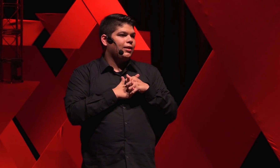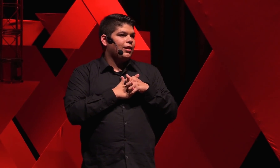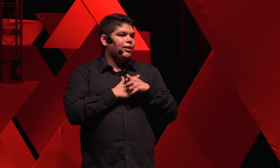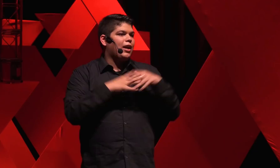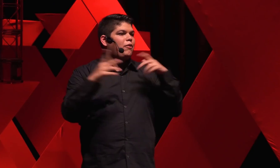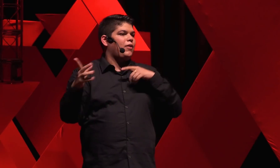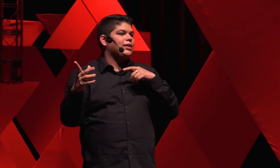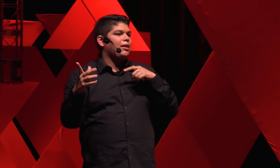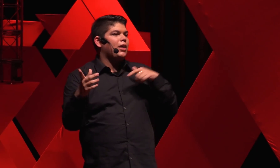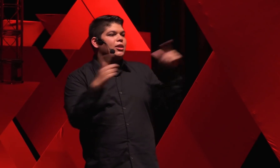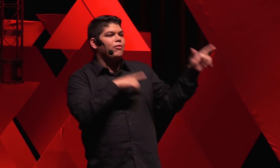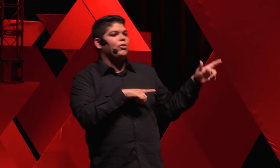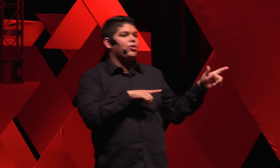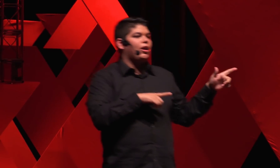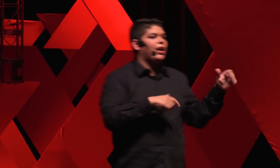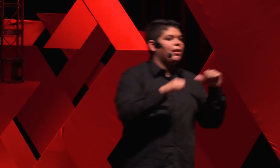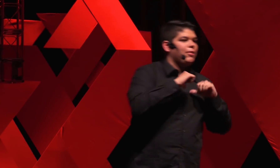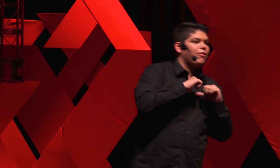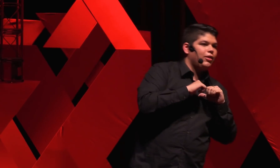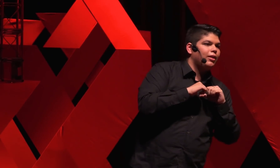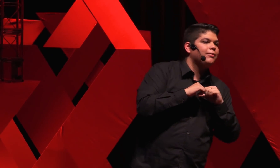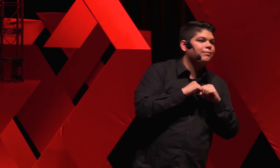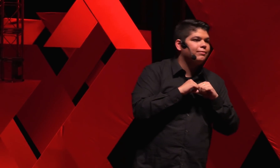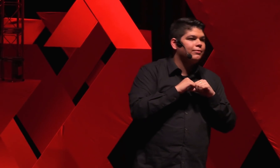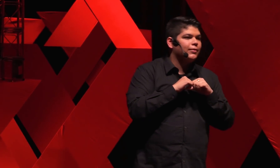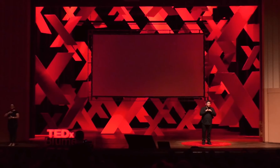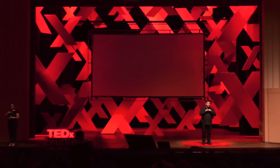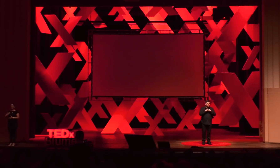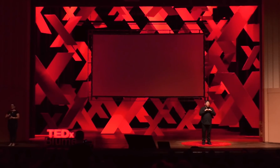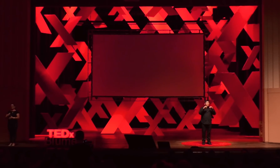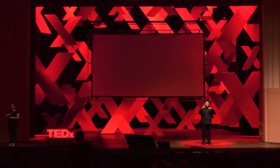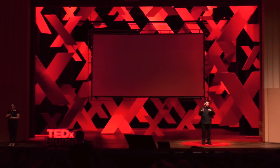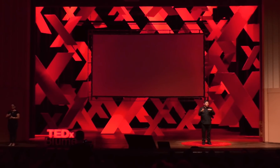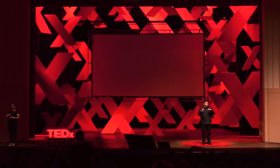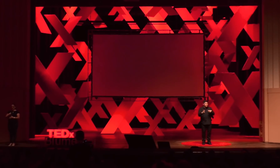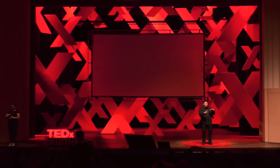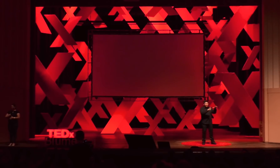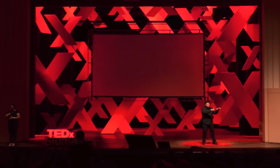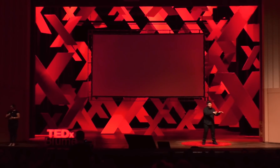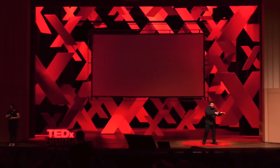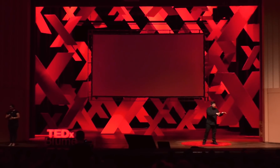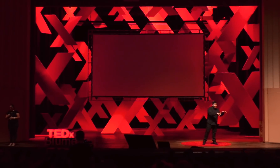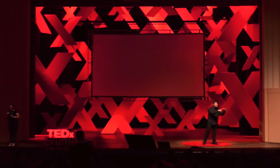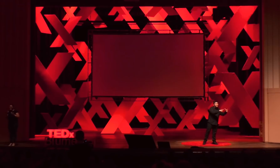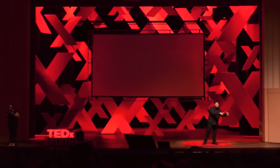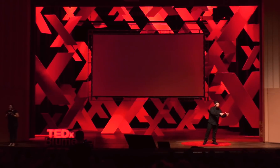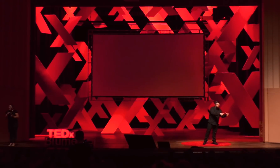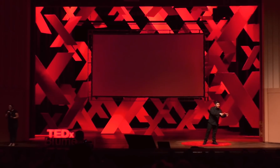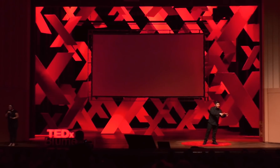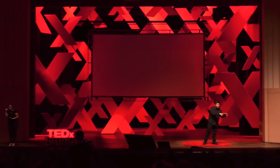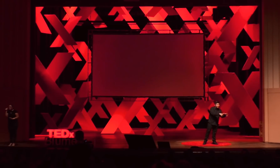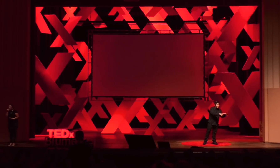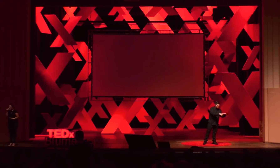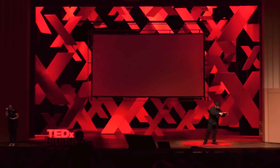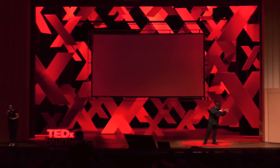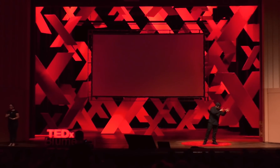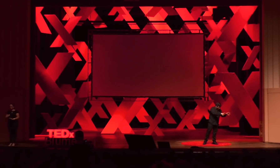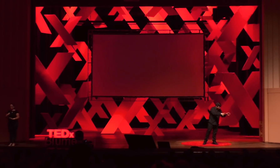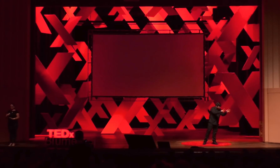da infância mais revolucionária da minha vida. Da vida, menor vida, mais frágil vida, mais forte